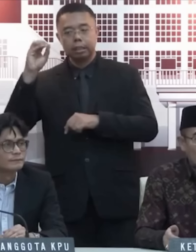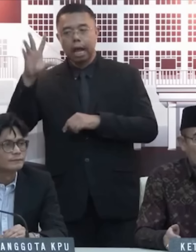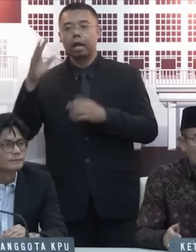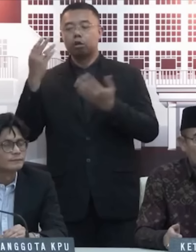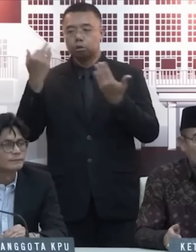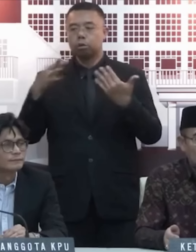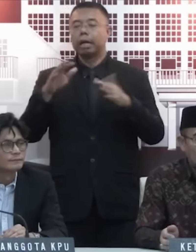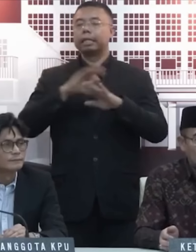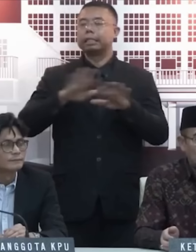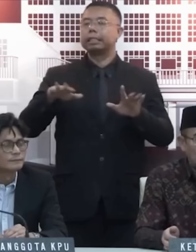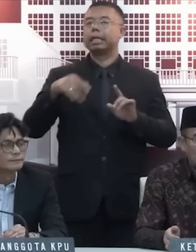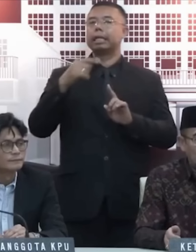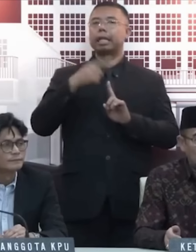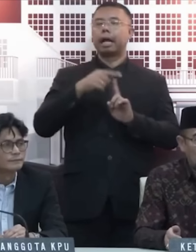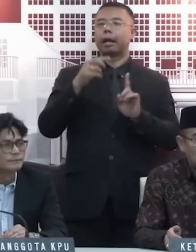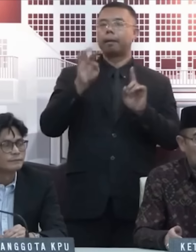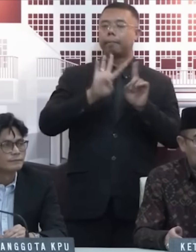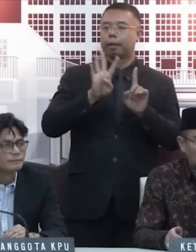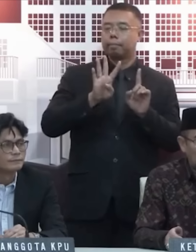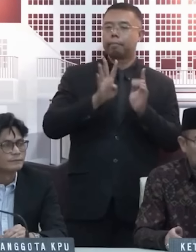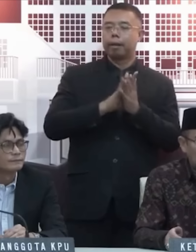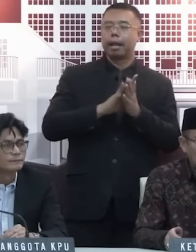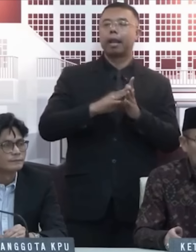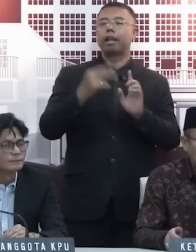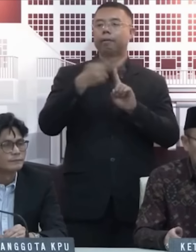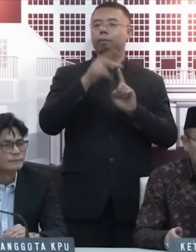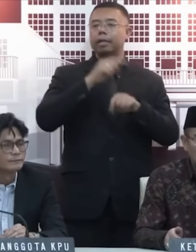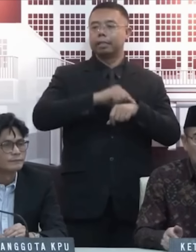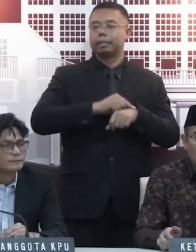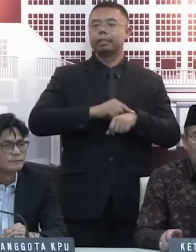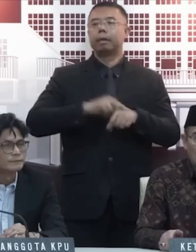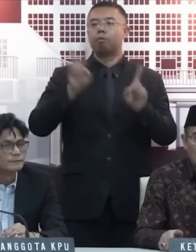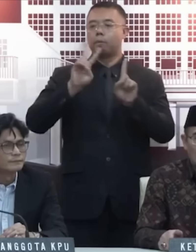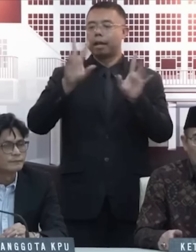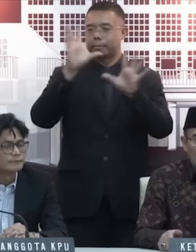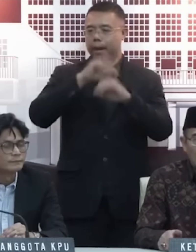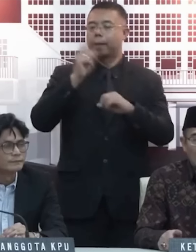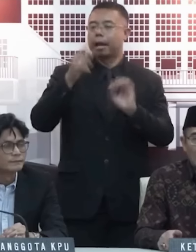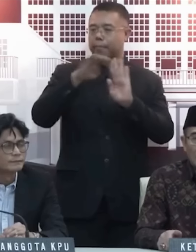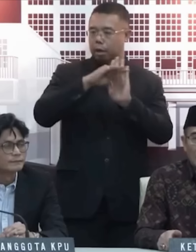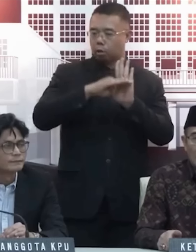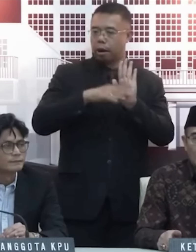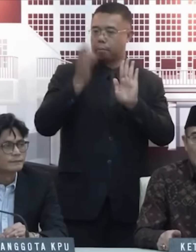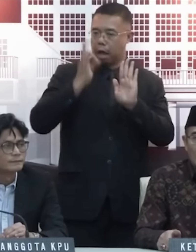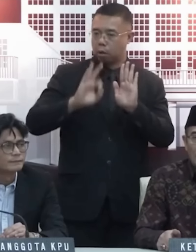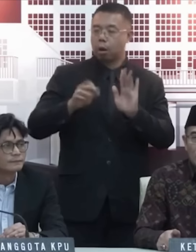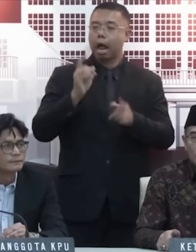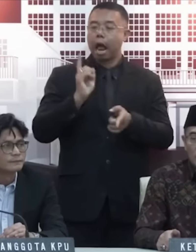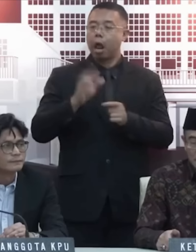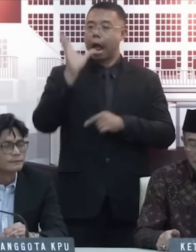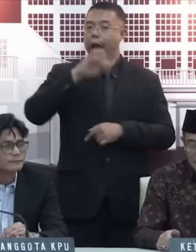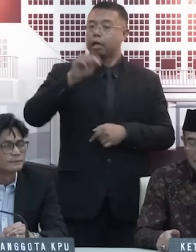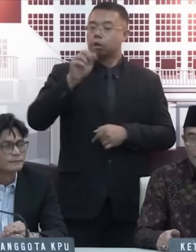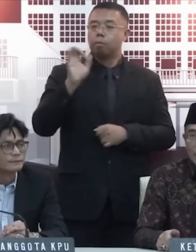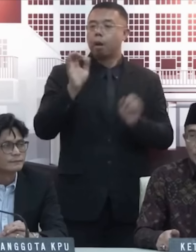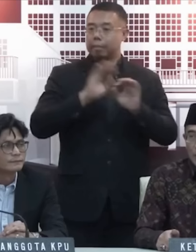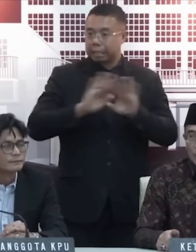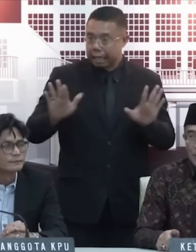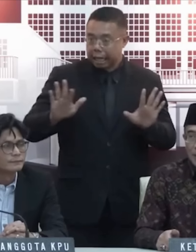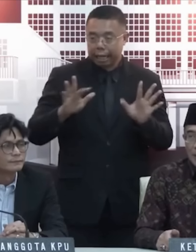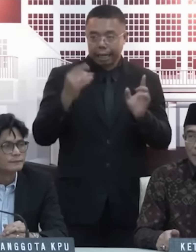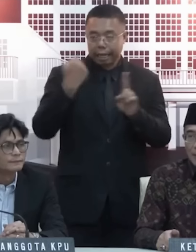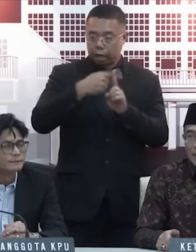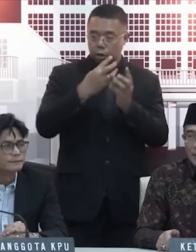yang sama, artinya 14 Februari jam 24. Tapi kan ada ketentuan baru bahwa kalau hari itu belum selesai,